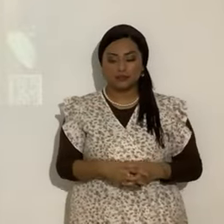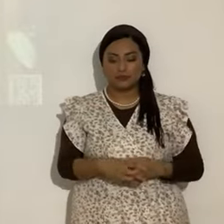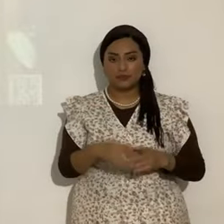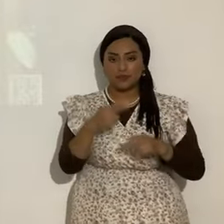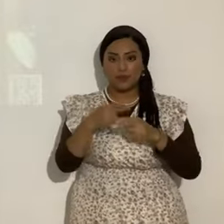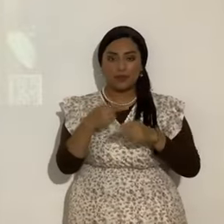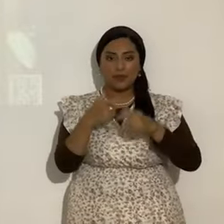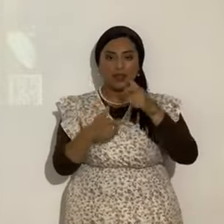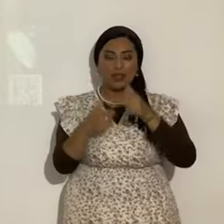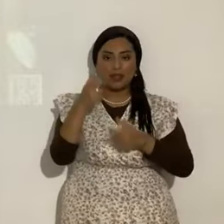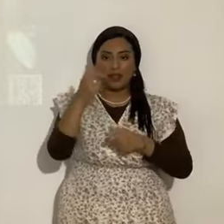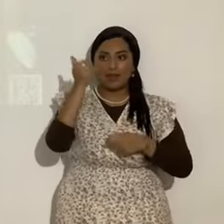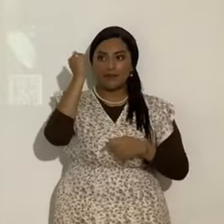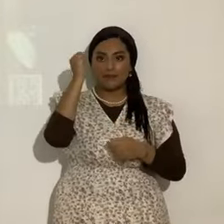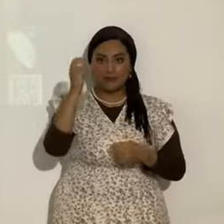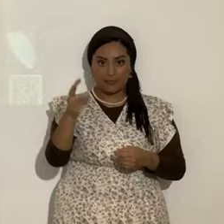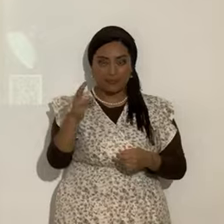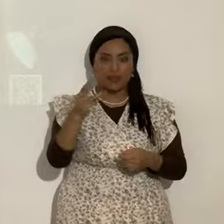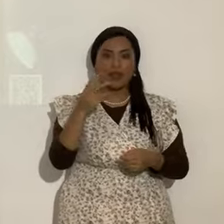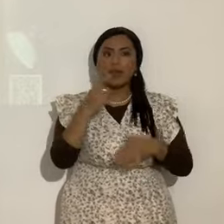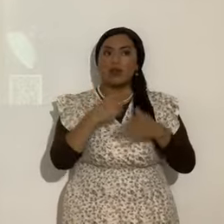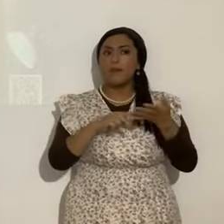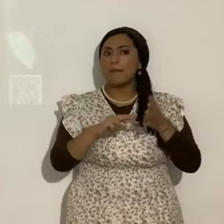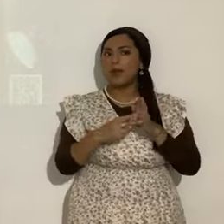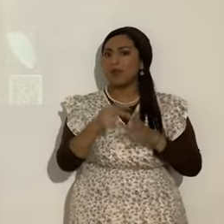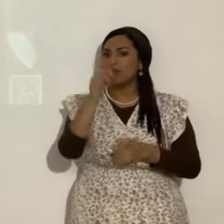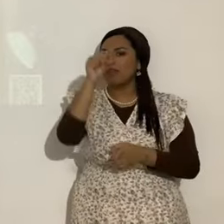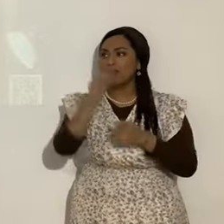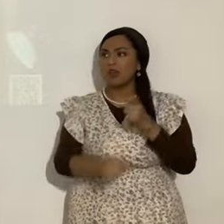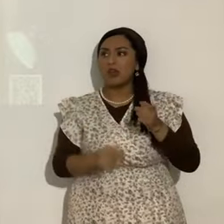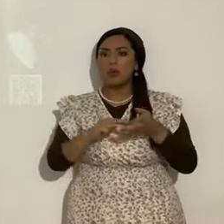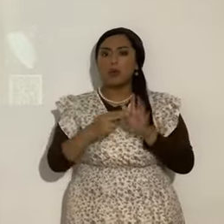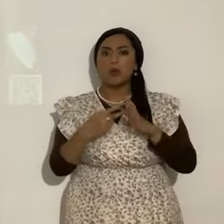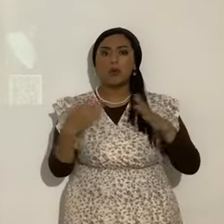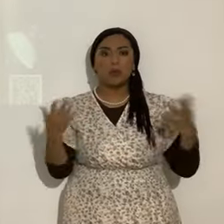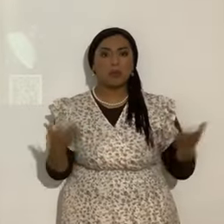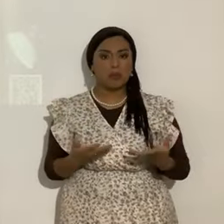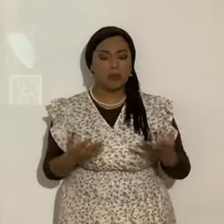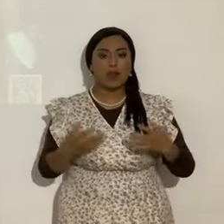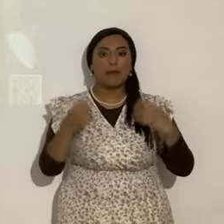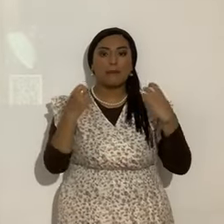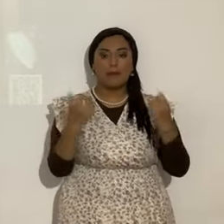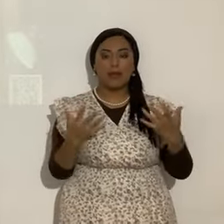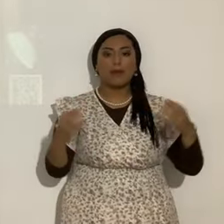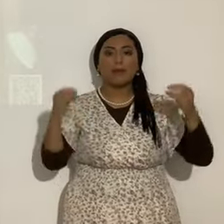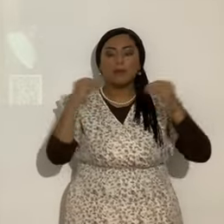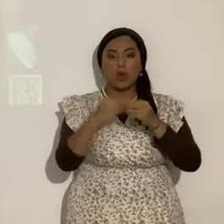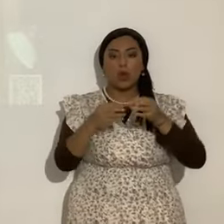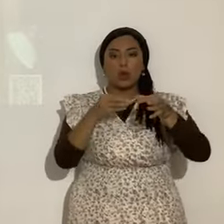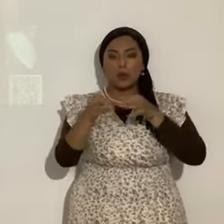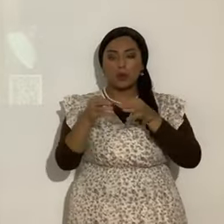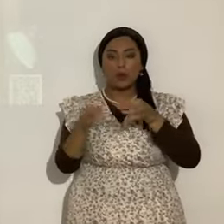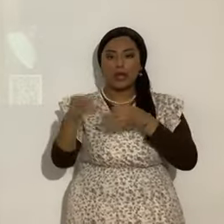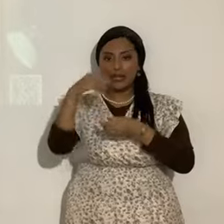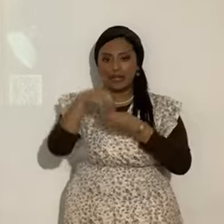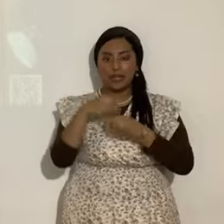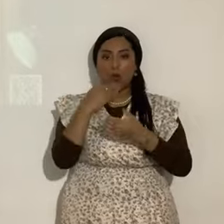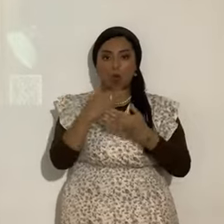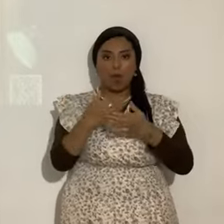nombre de los adon Yashua Mashiach. Que es la brimilá. La circuncisión física. Y varios datos. Dentro de la misma revista. Que está muy bien hecha. En